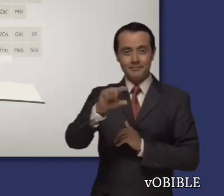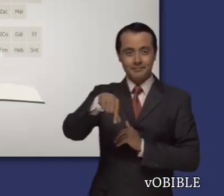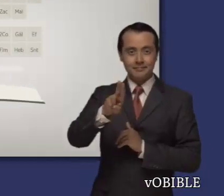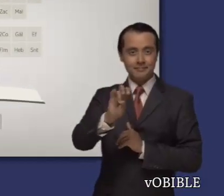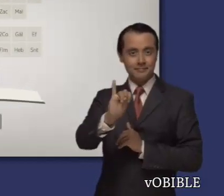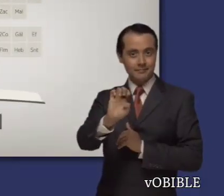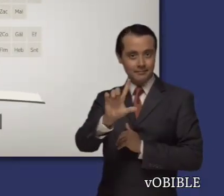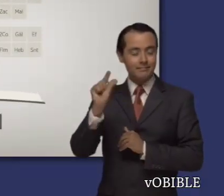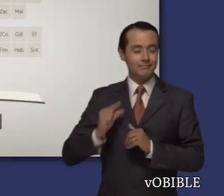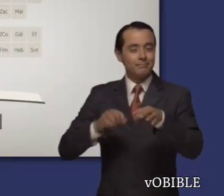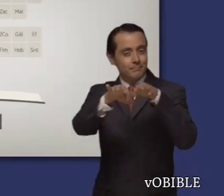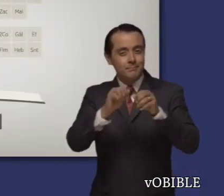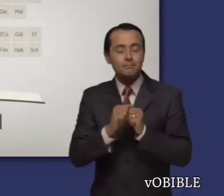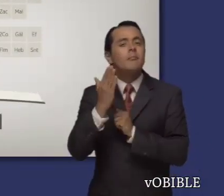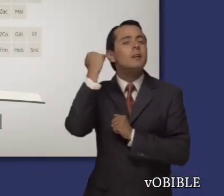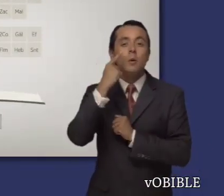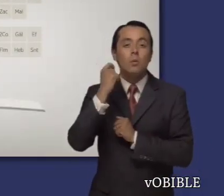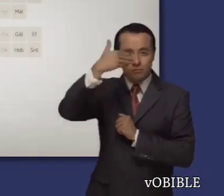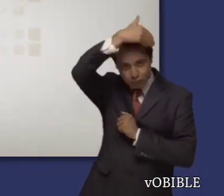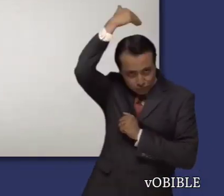Información sobre el libro de Ezequiel